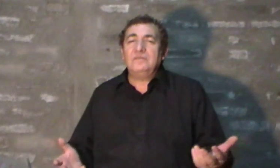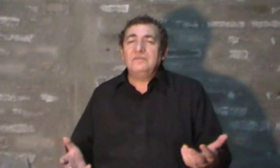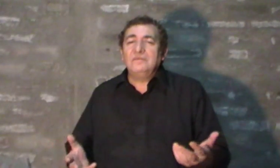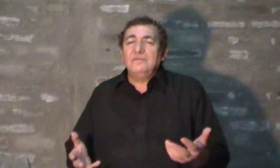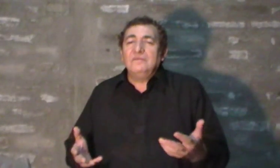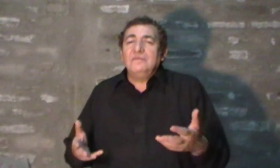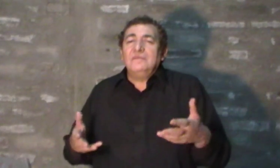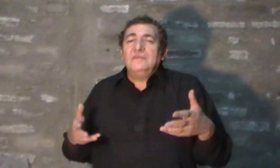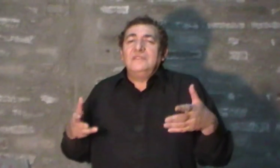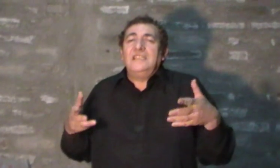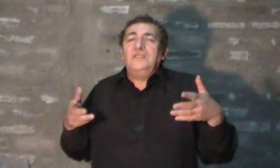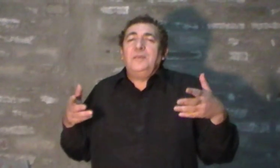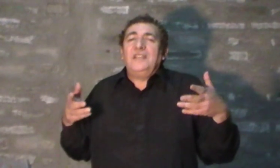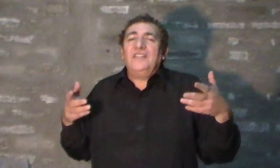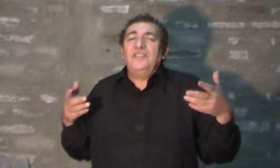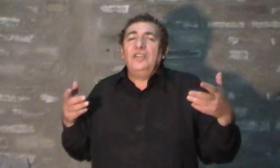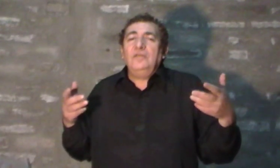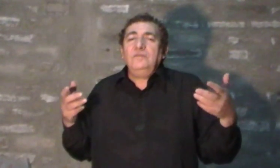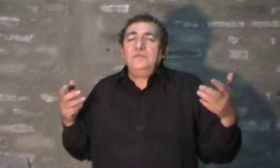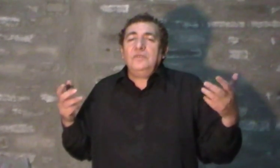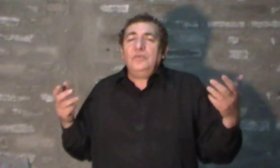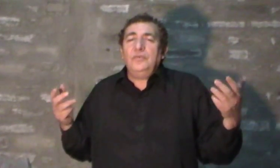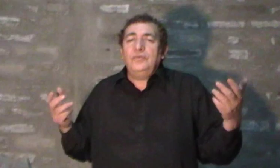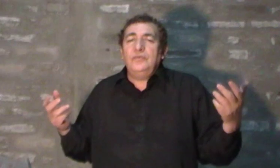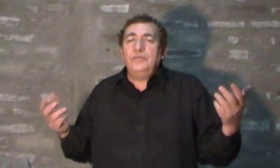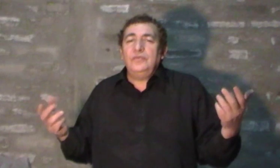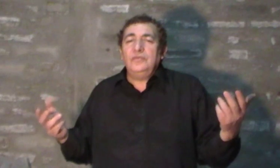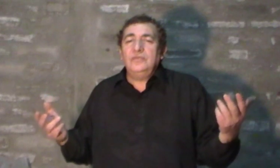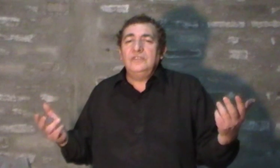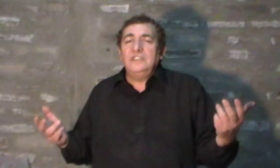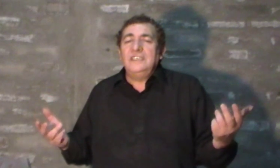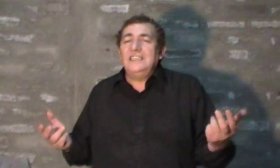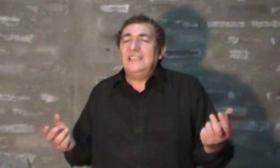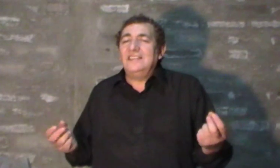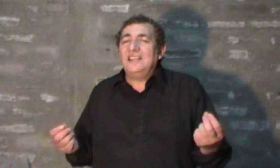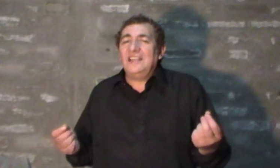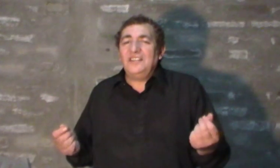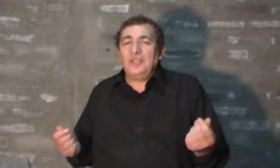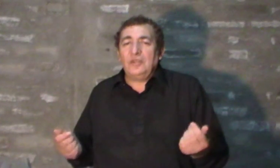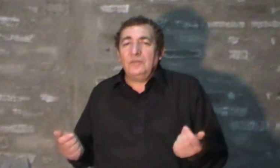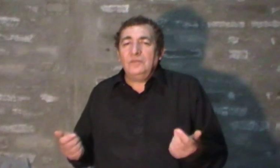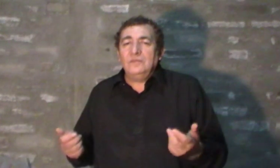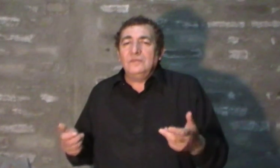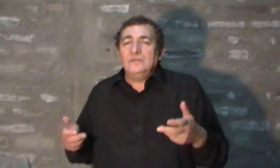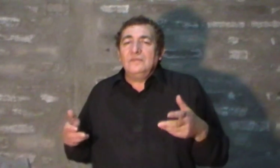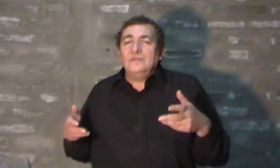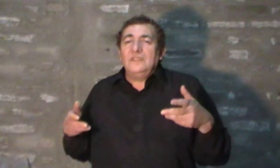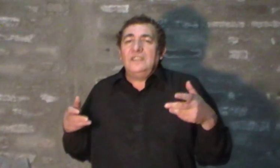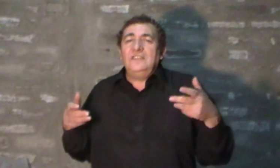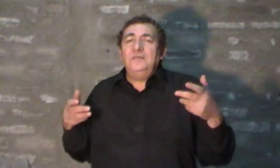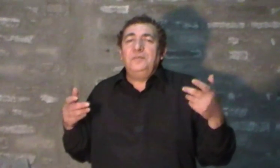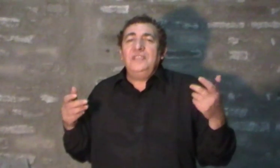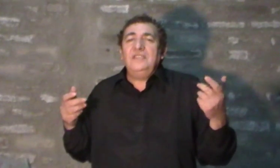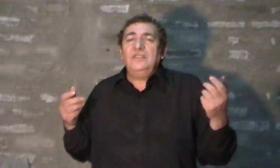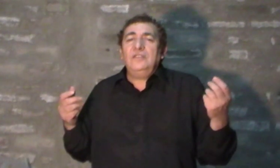La inspiración y la exhalación. Inspiro,